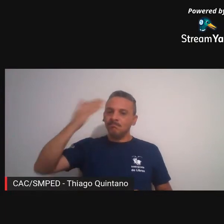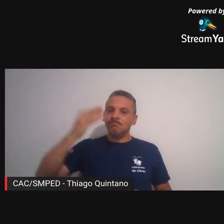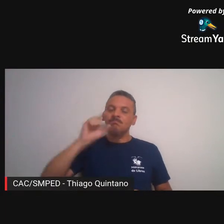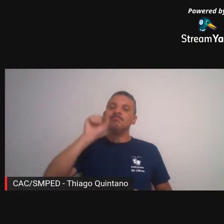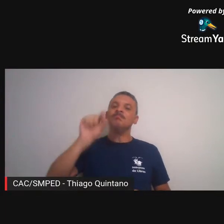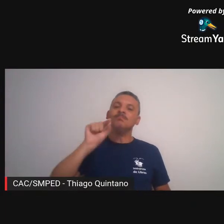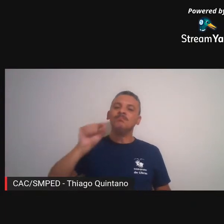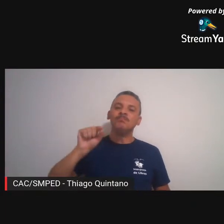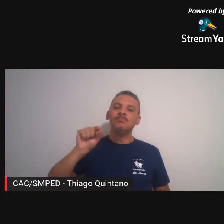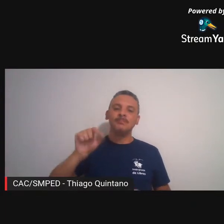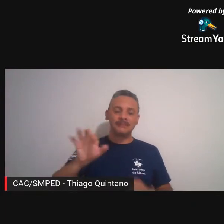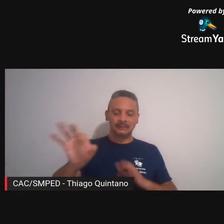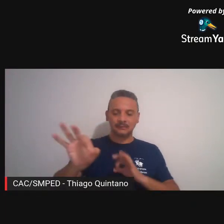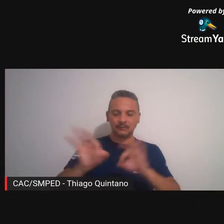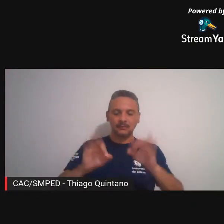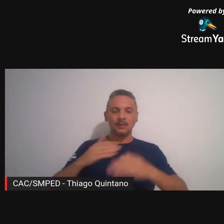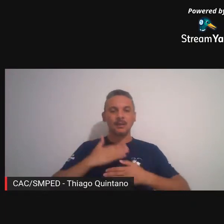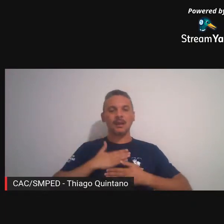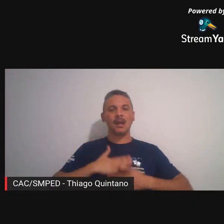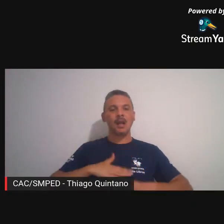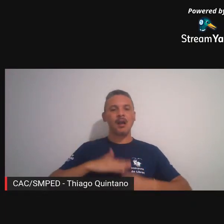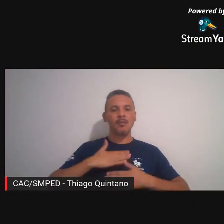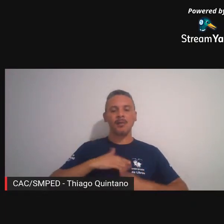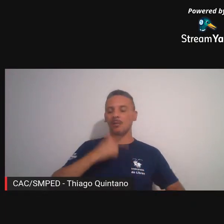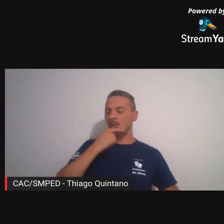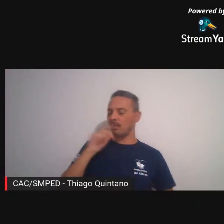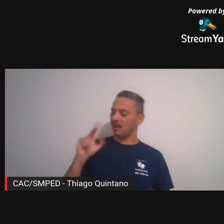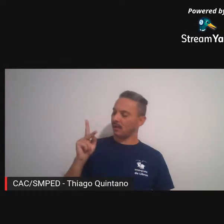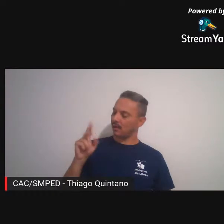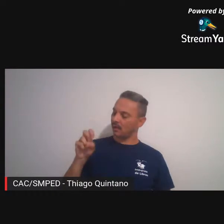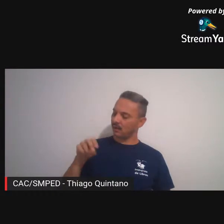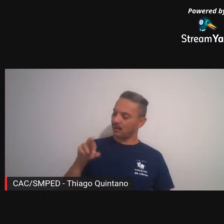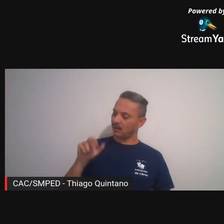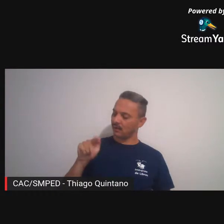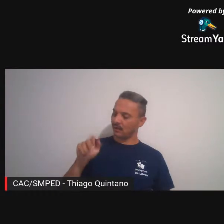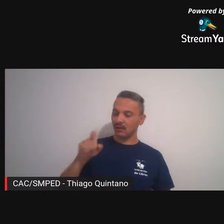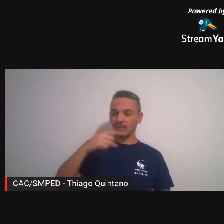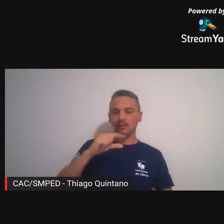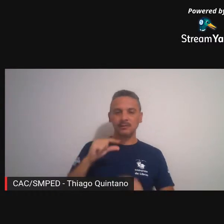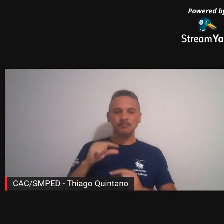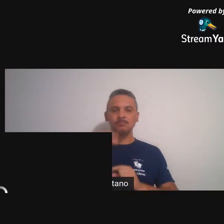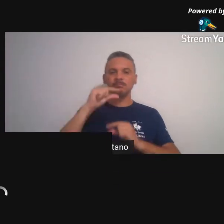por toda essa calma né Henrique de nós passo a passo